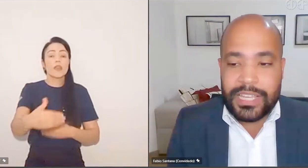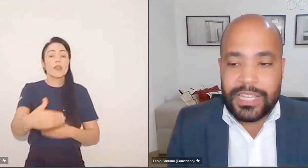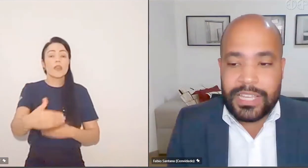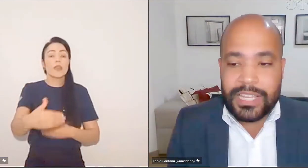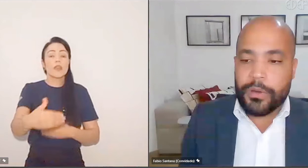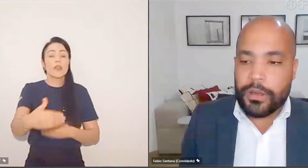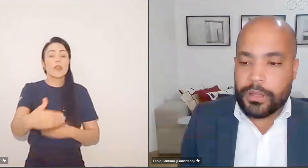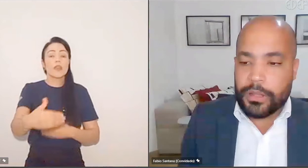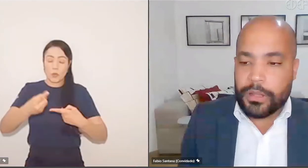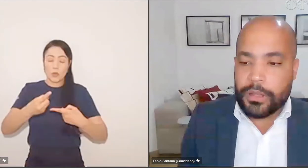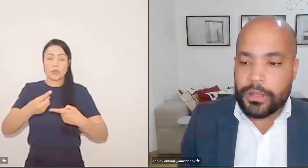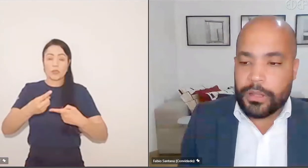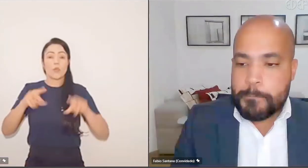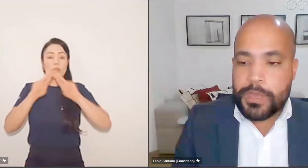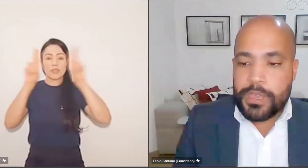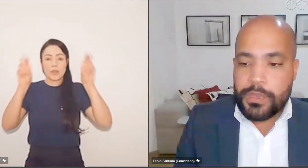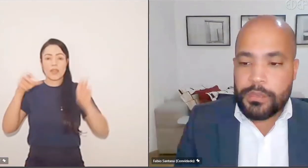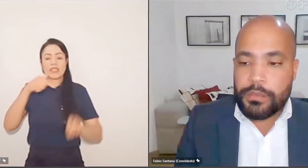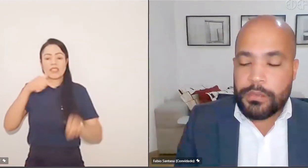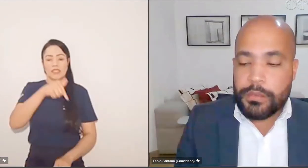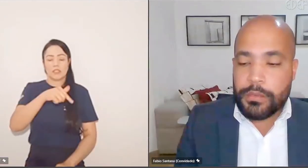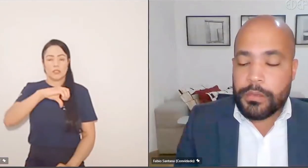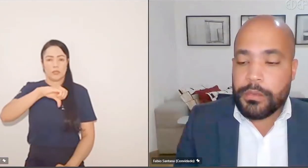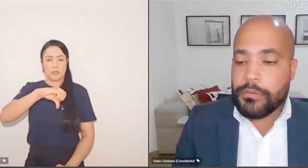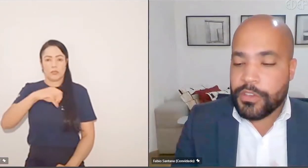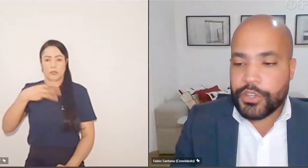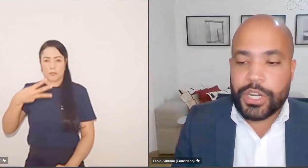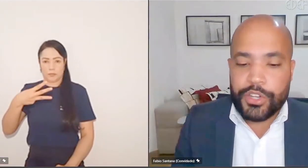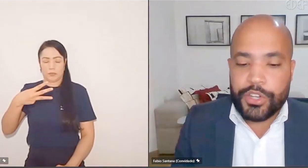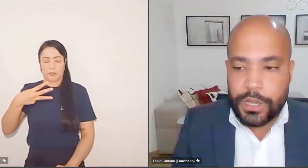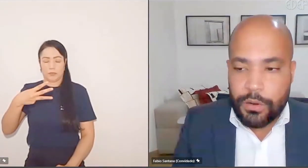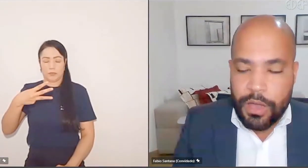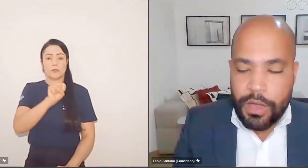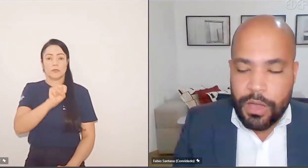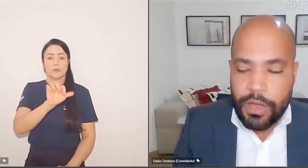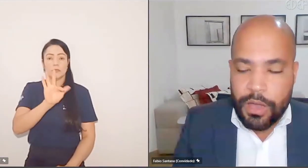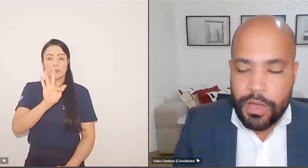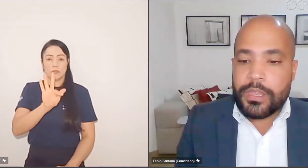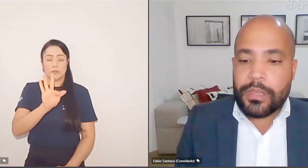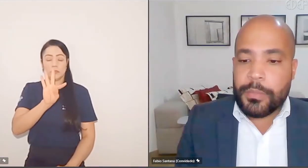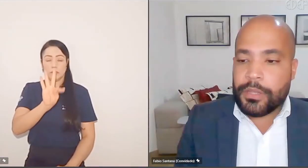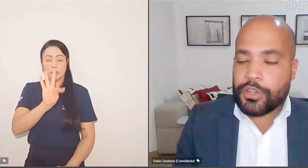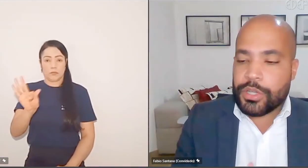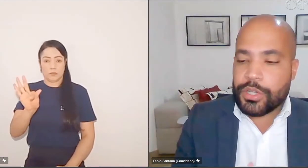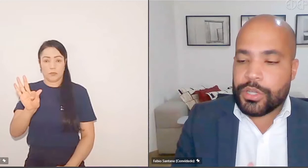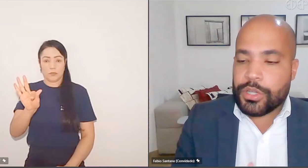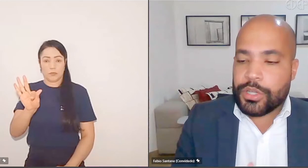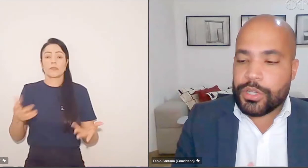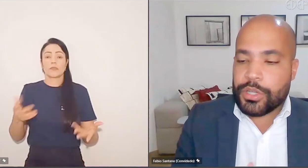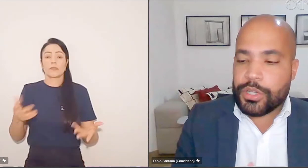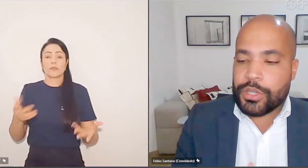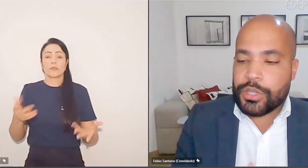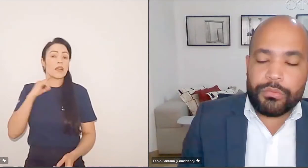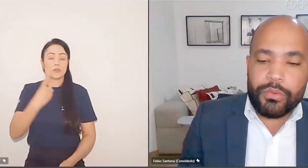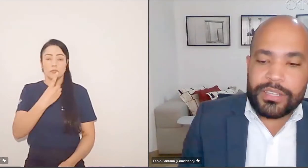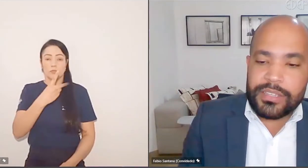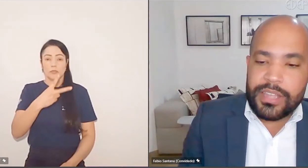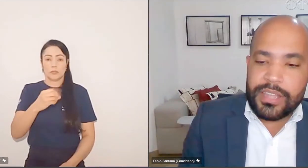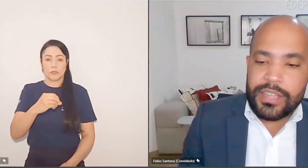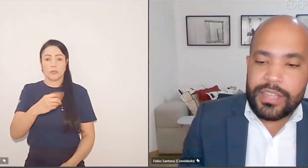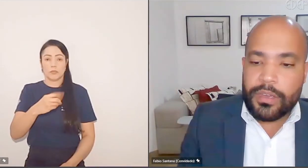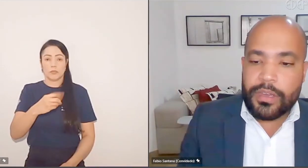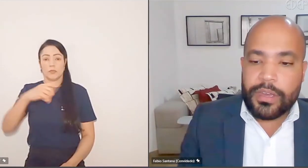o tema 793 do Supremo, também, em 23 de maio de 2019 e também nós temos o tema 6